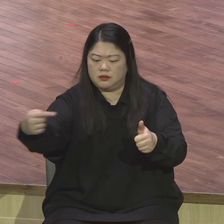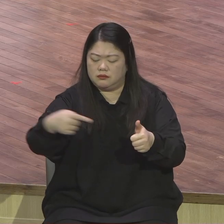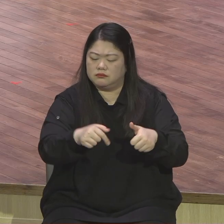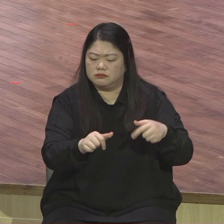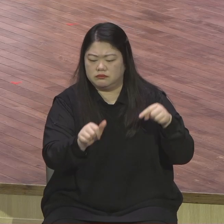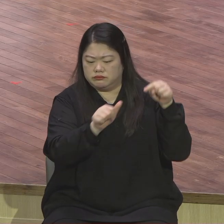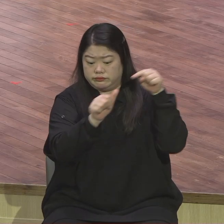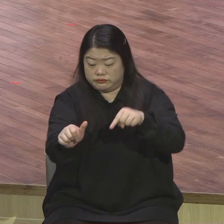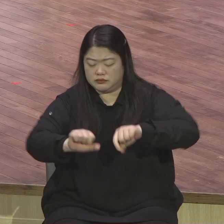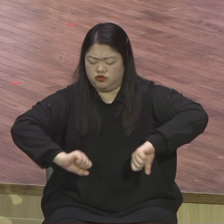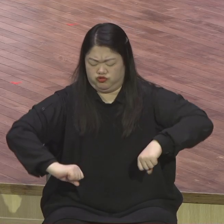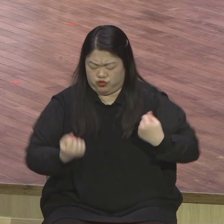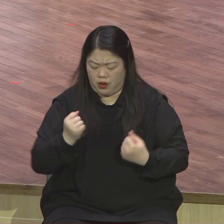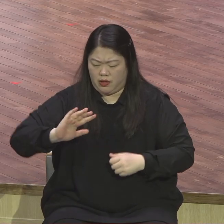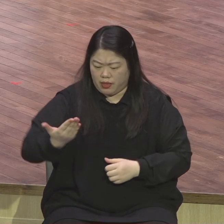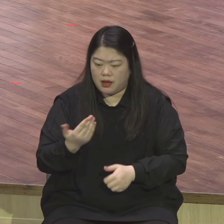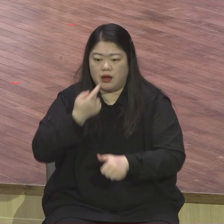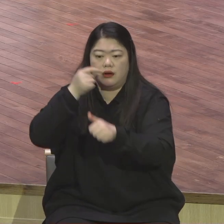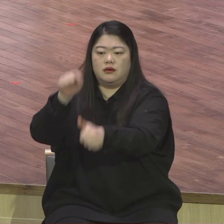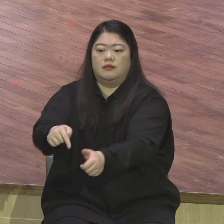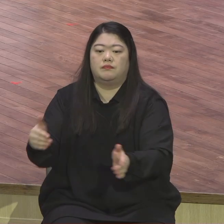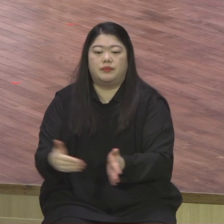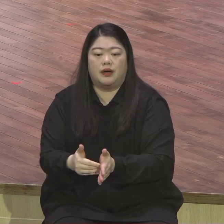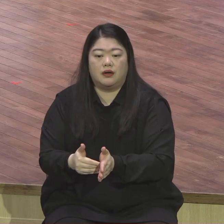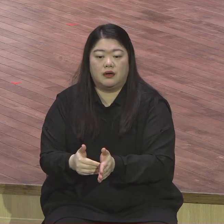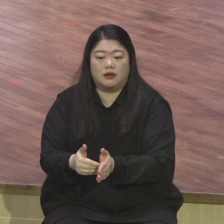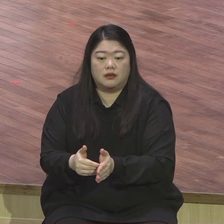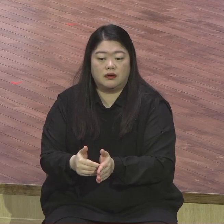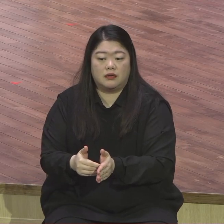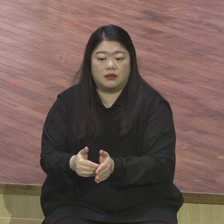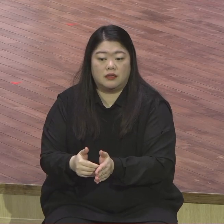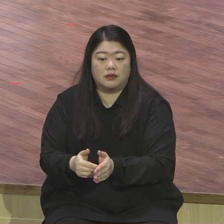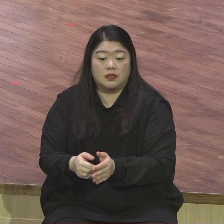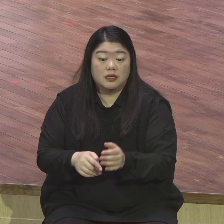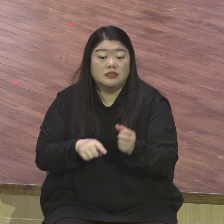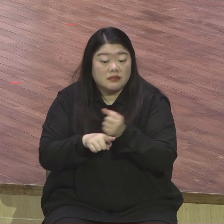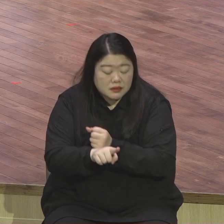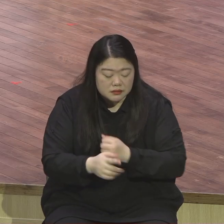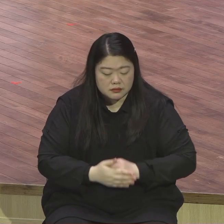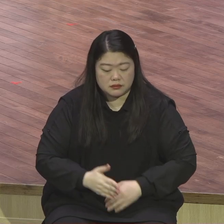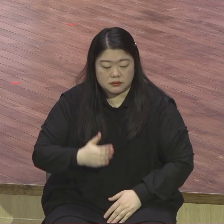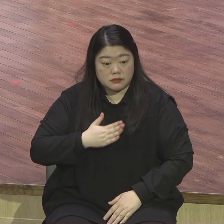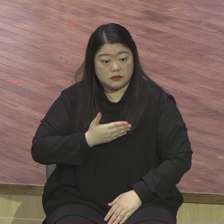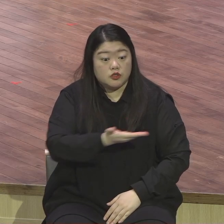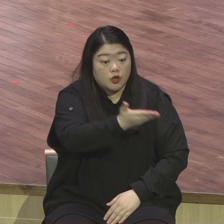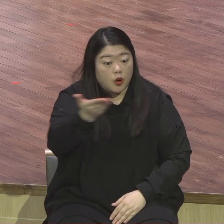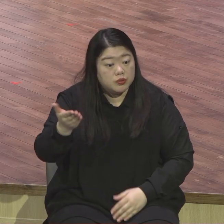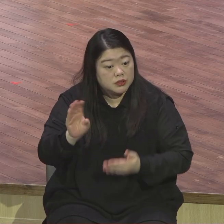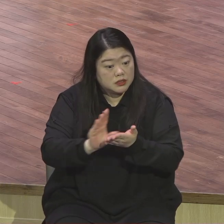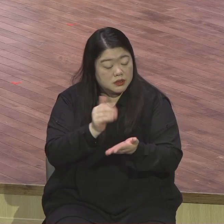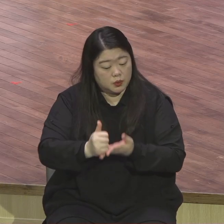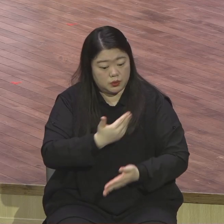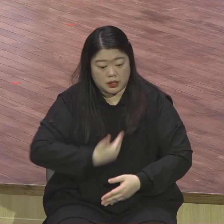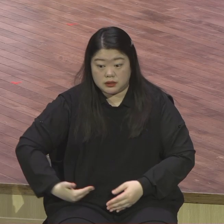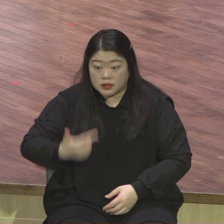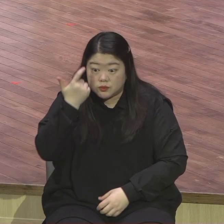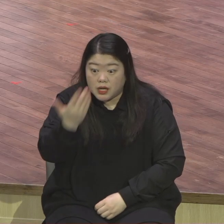것이 박성순종이요 제자의 길로 걸어가는 제자의 길을 걷는 겁니다 현장편의 주도자로 그렇게 절대